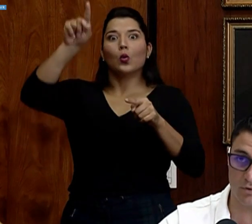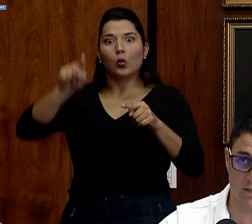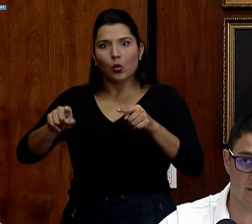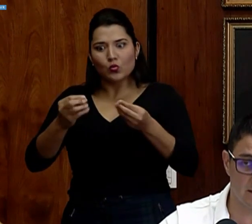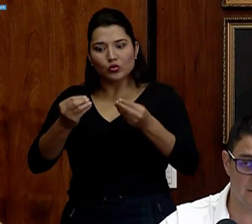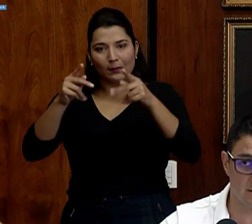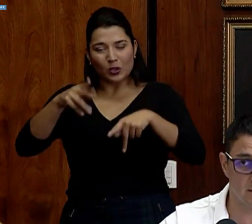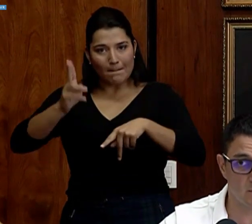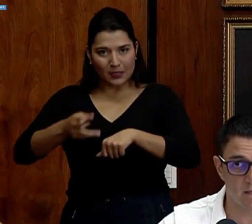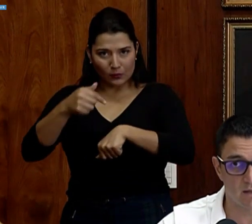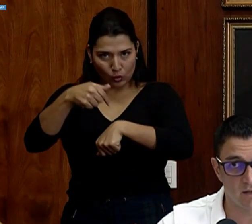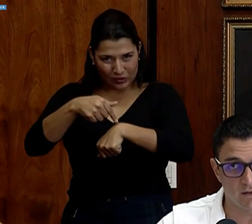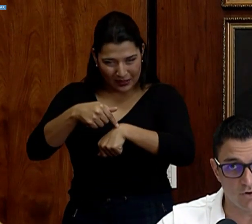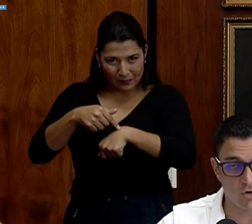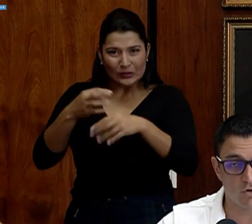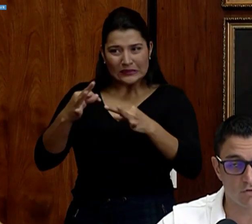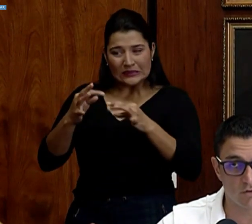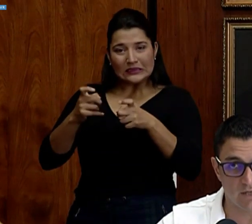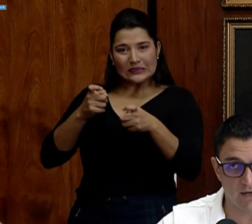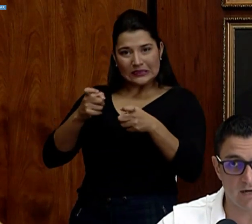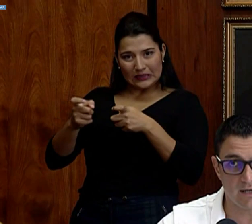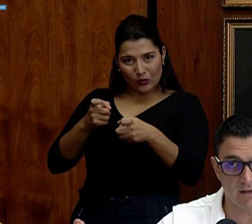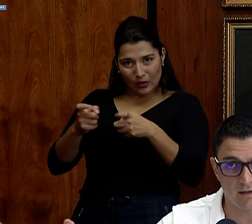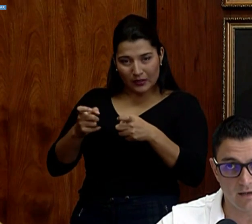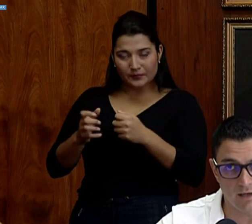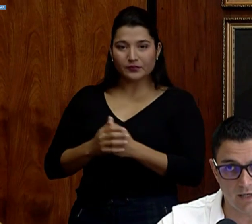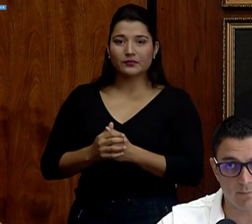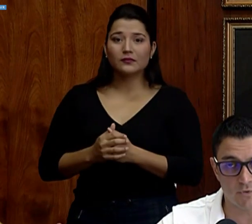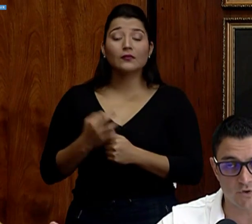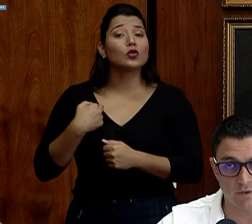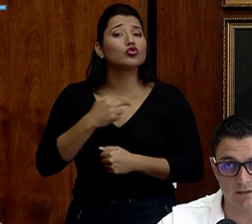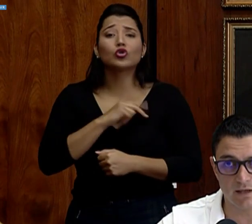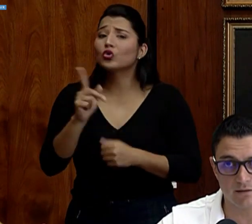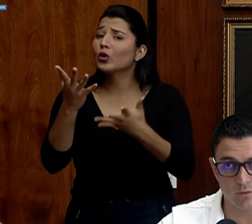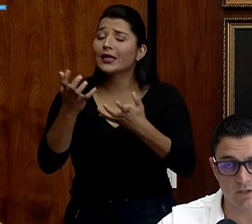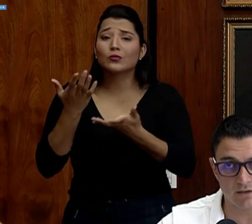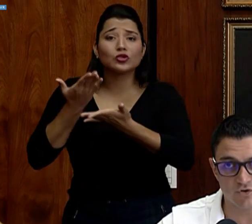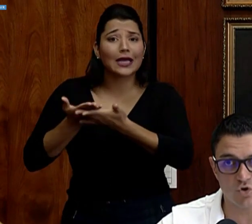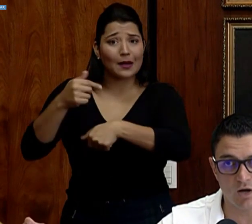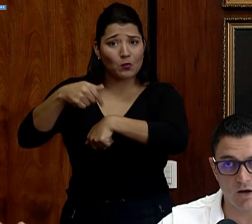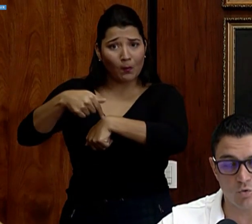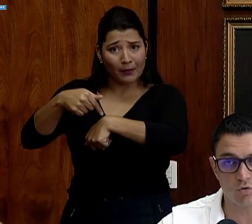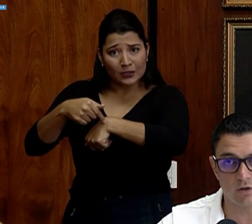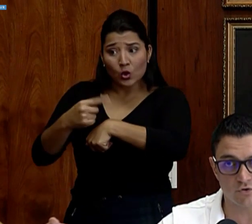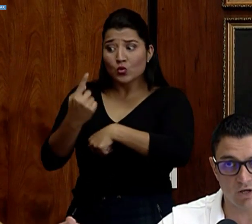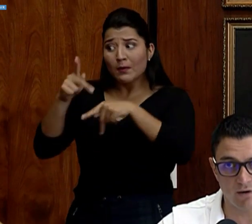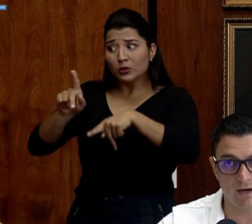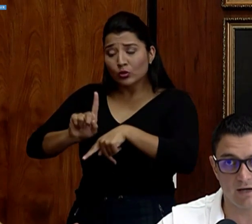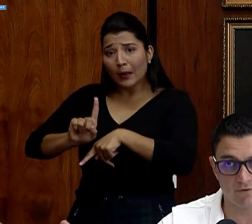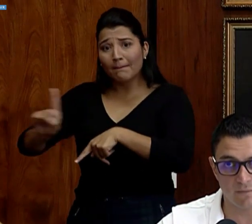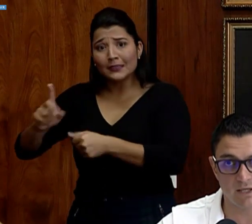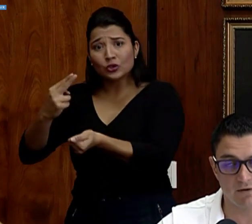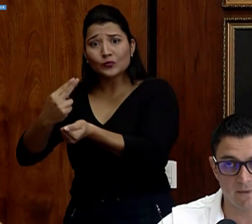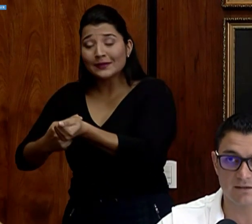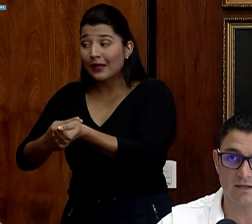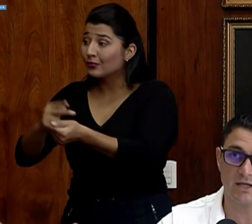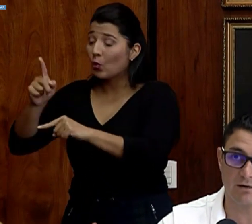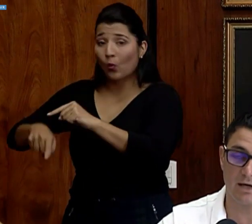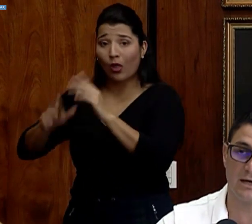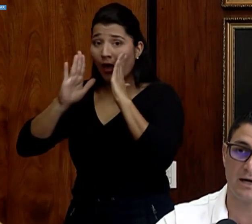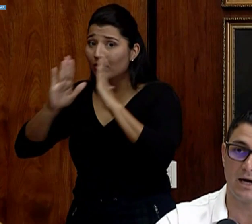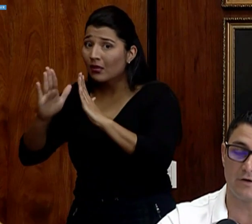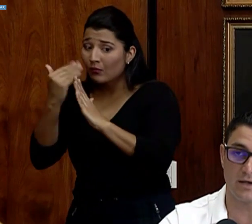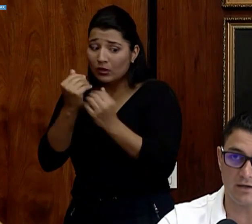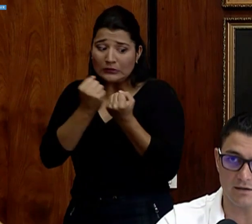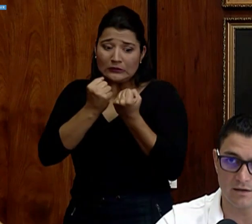importante en el sentido de no negarle la posibilidad de una atención a uno de los que va a enfermar gravemente y